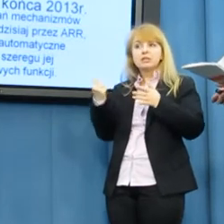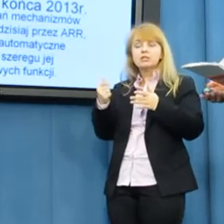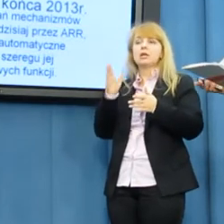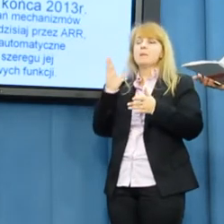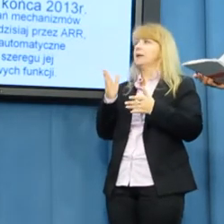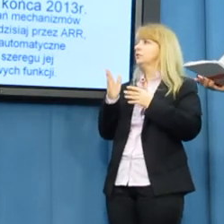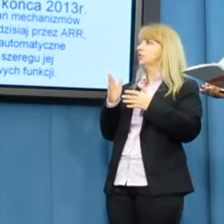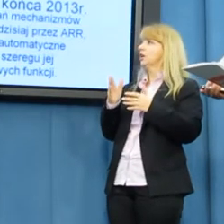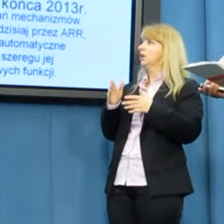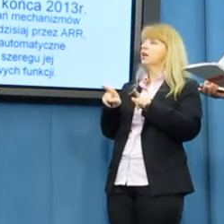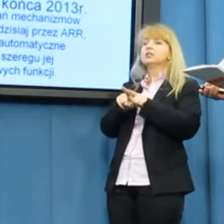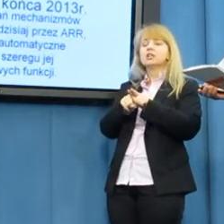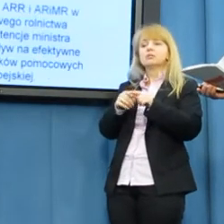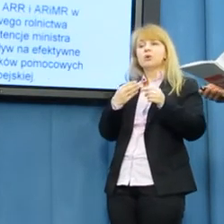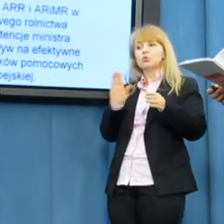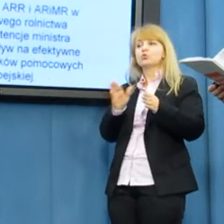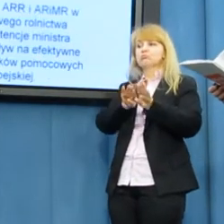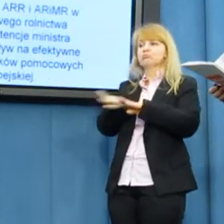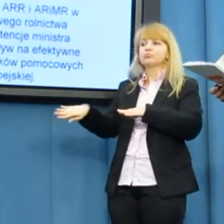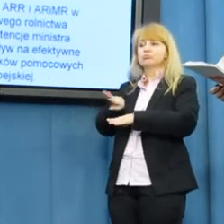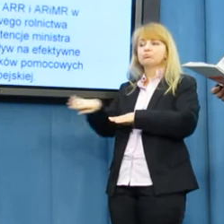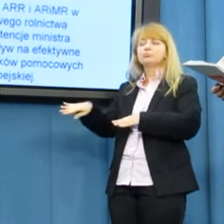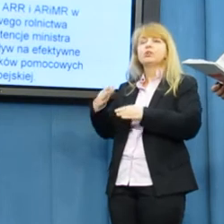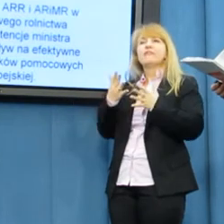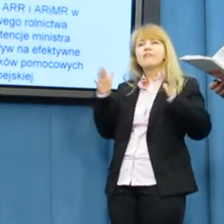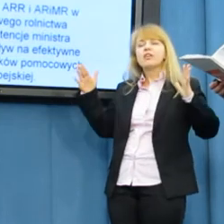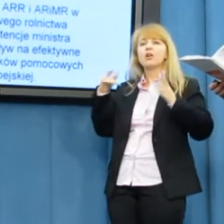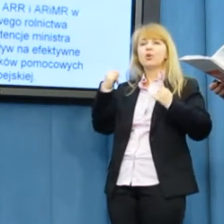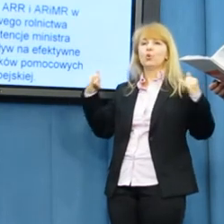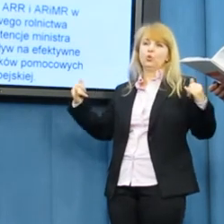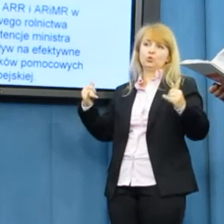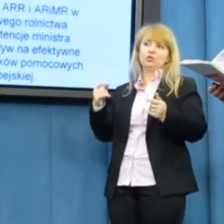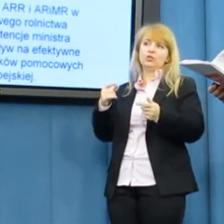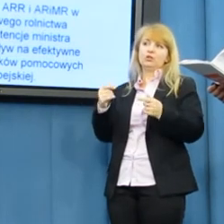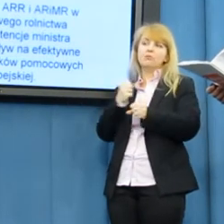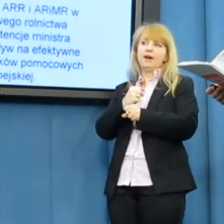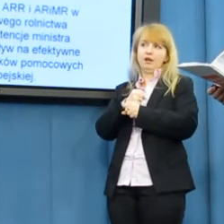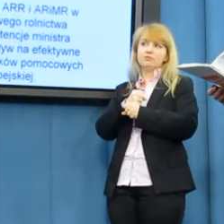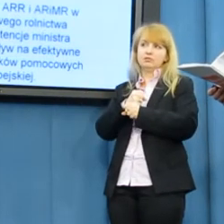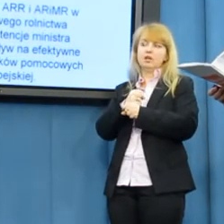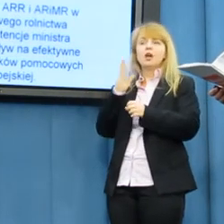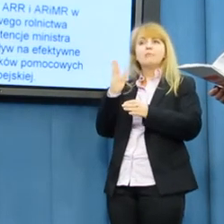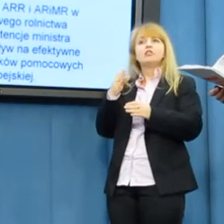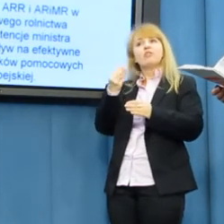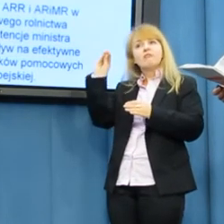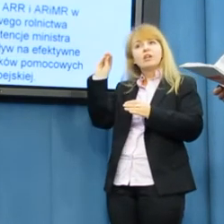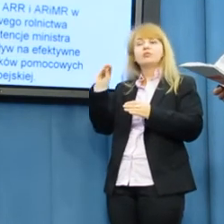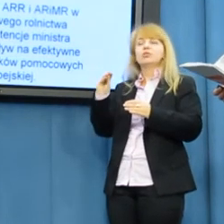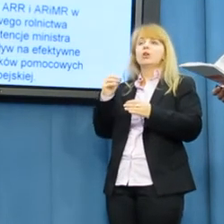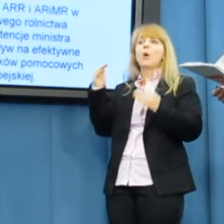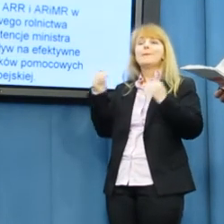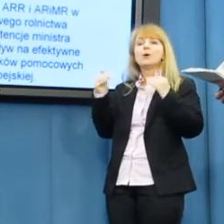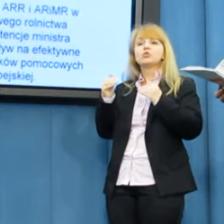automatyczne odpadnięcie szeregu jej dotychczasowych funkcji. Zwiększy też kompetencje Ministra Rolnictwa.